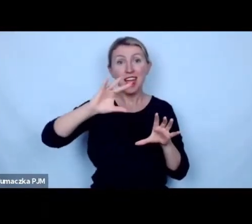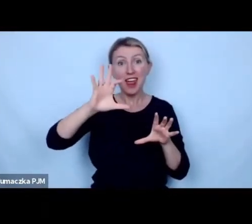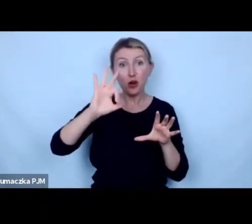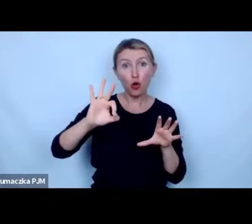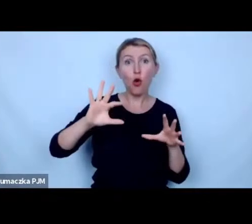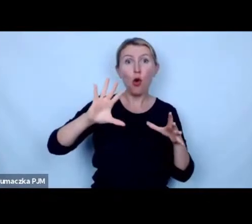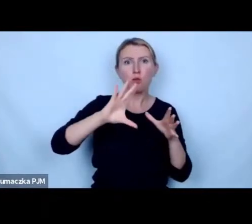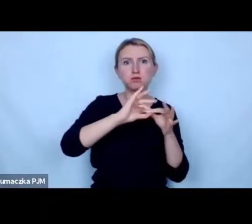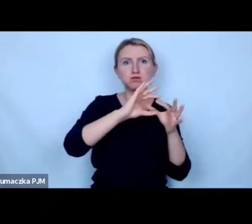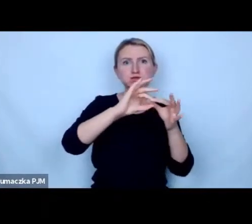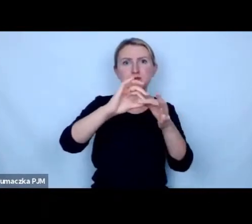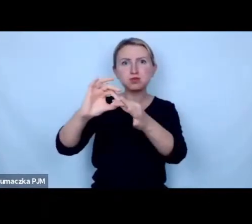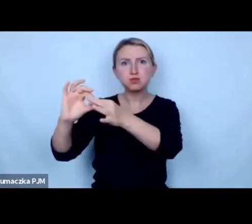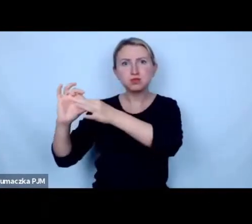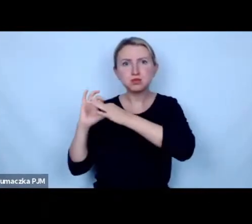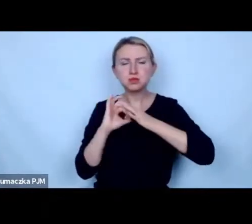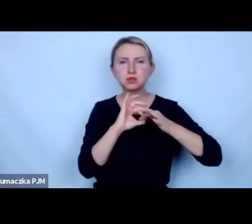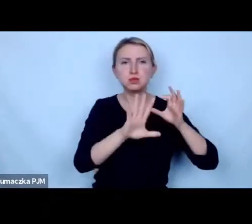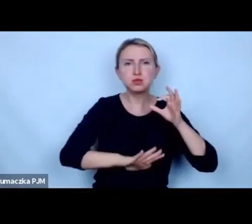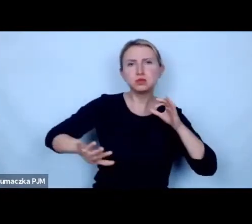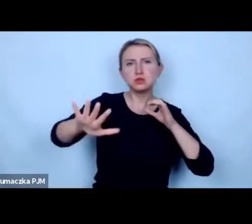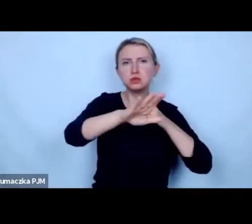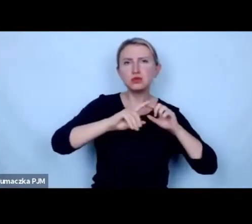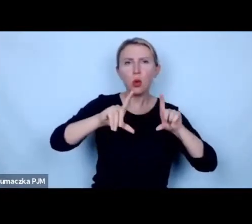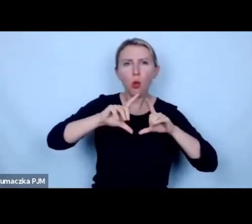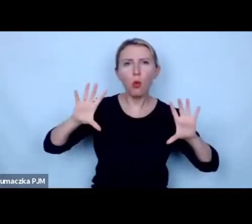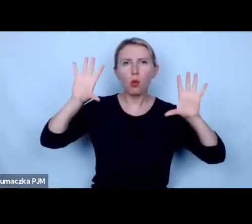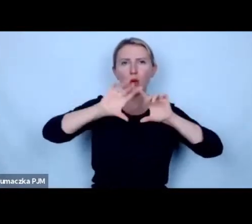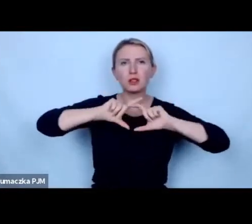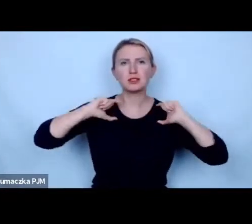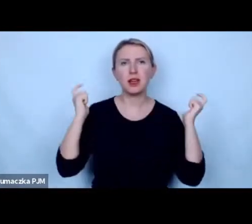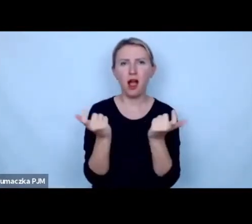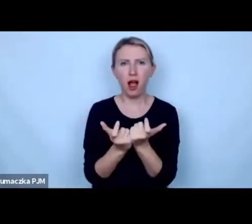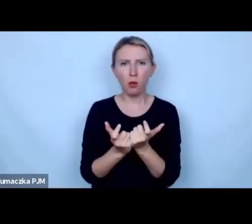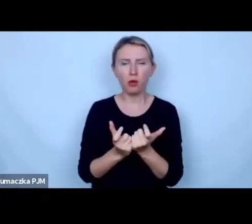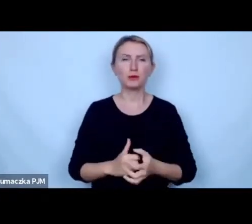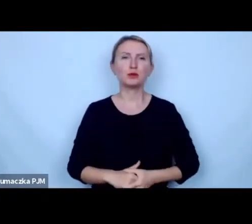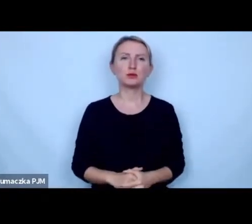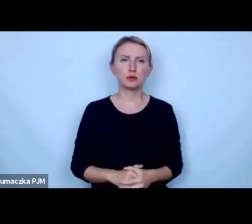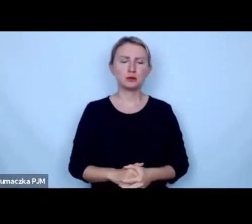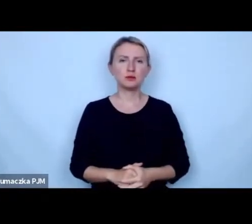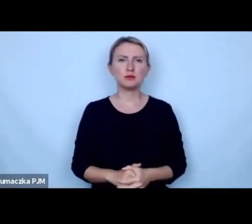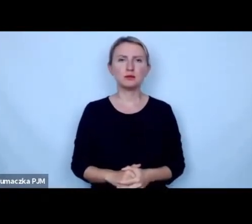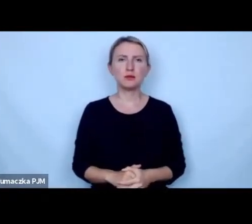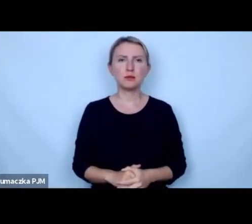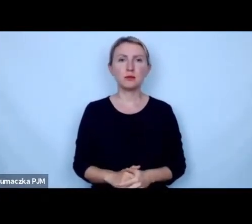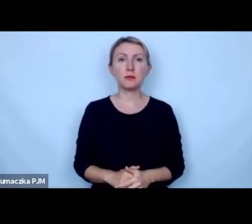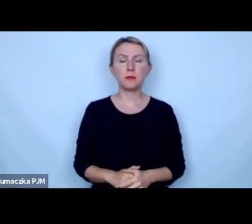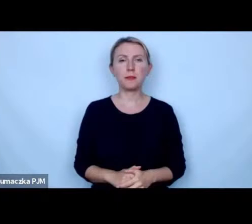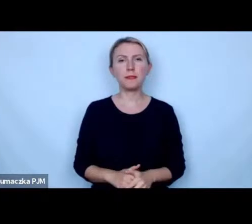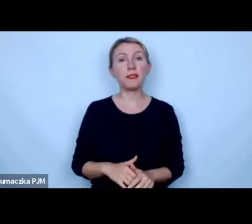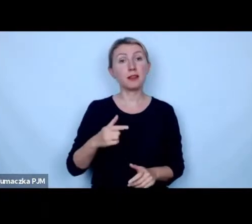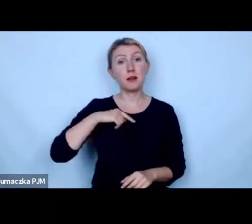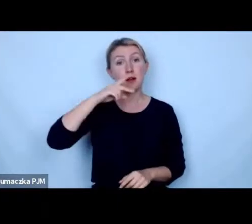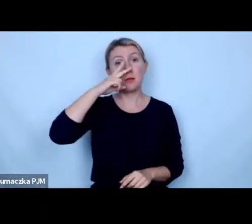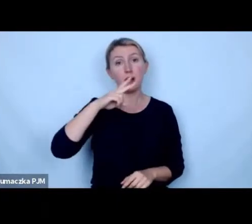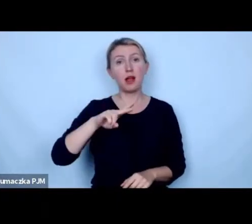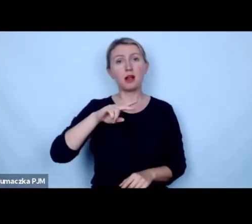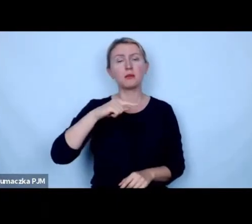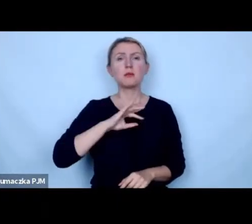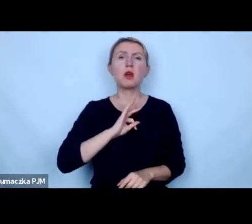które co tworzy z nich pewnego rodzaju całość ja patrząc z perspektywy takiego